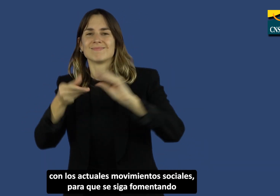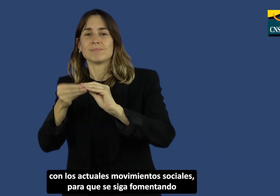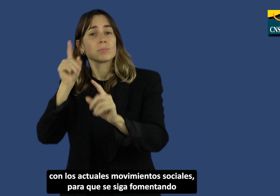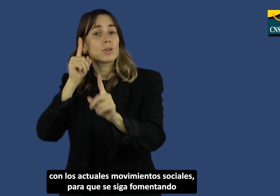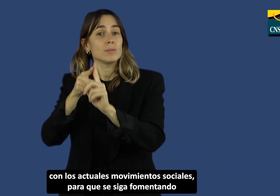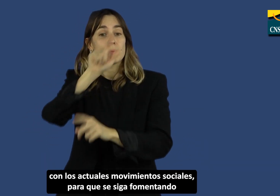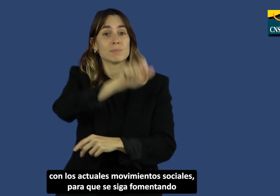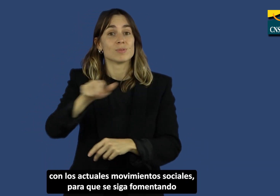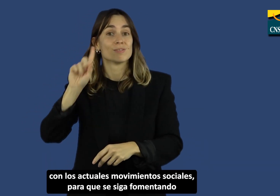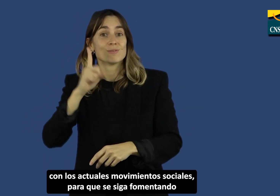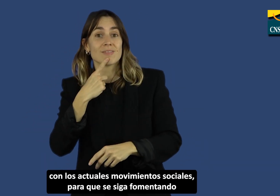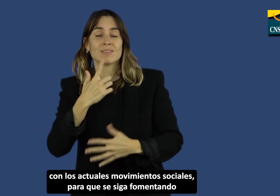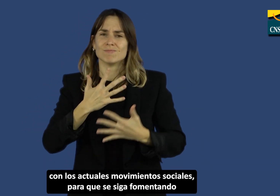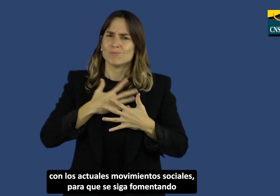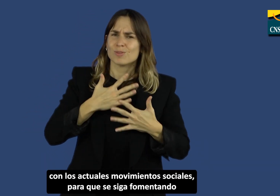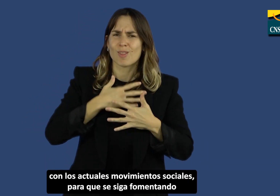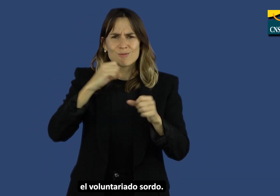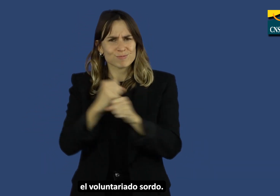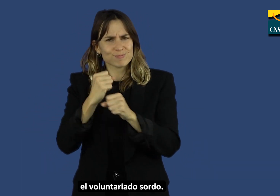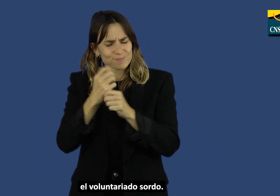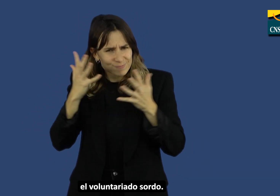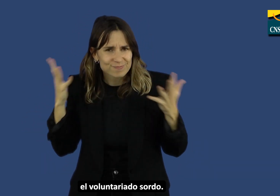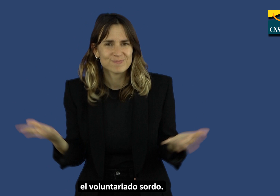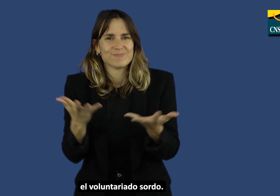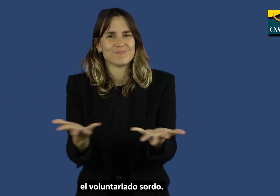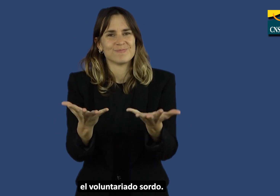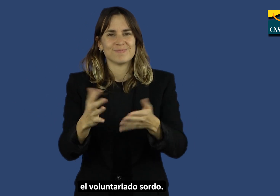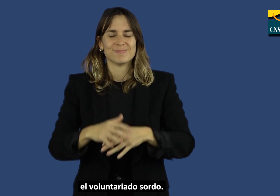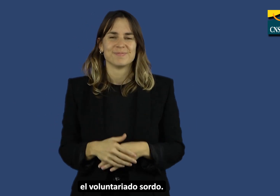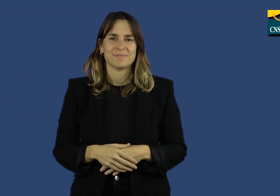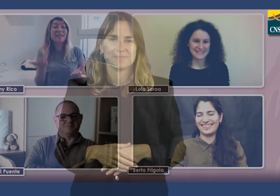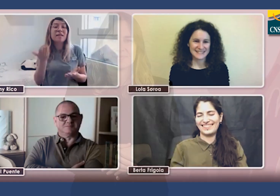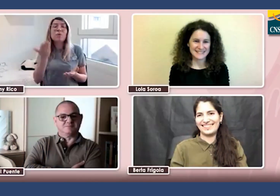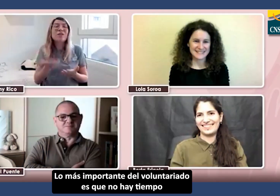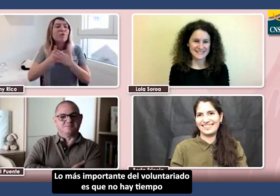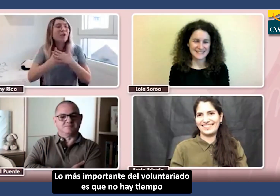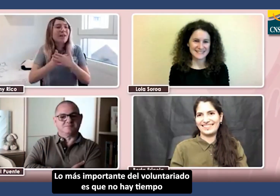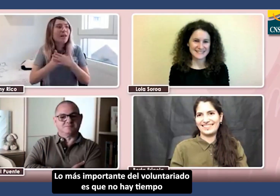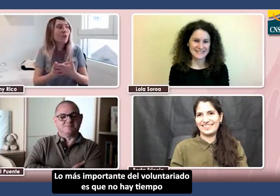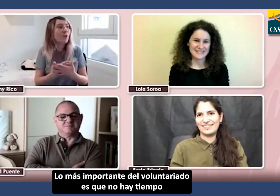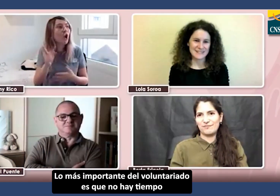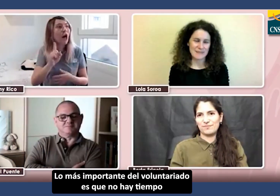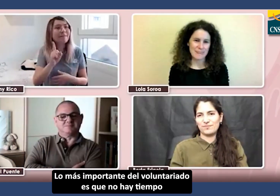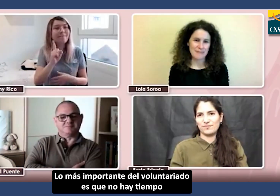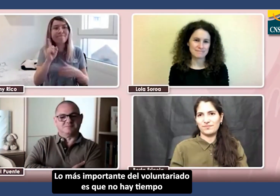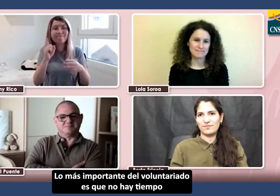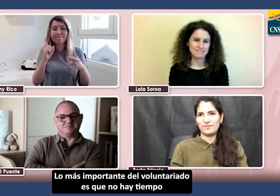con los actuales movimientos sociales para que se siga fomentando el voluntariado sordo. Gente, lo más importante del voluntariado